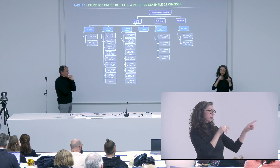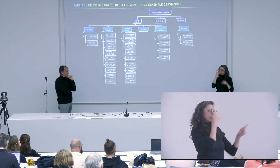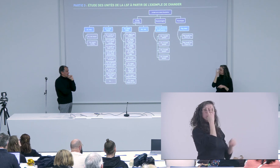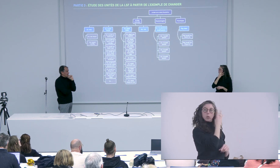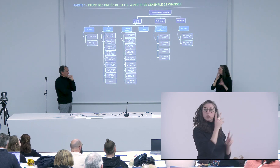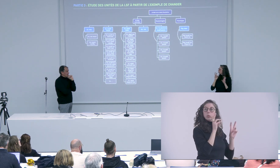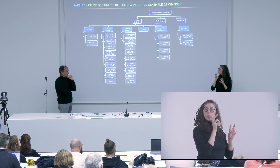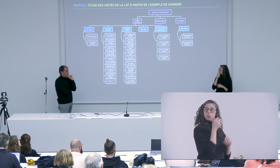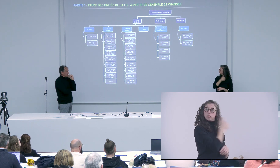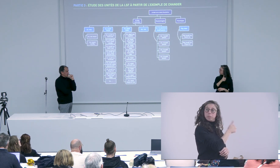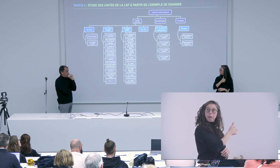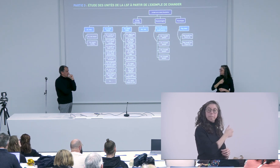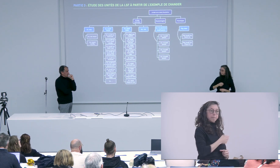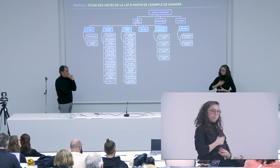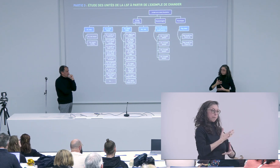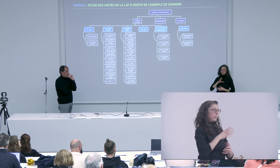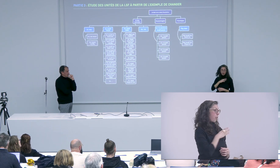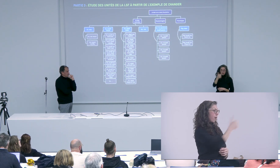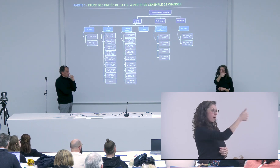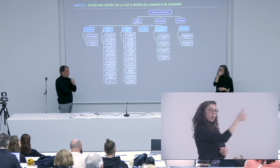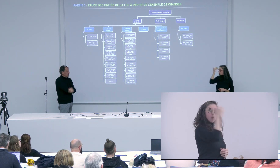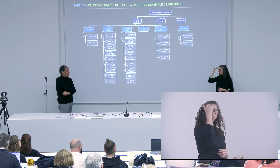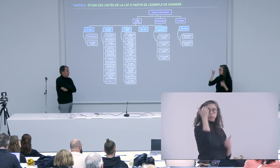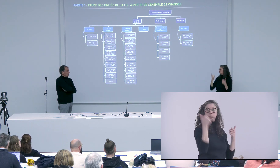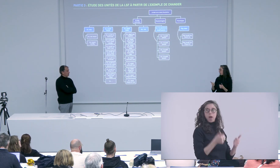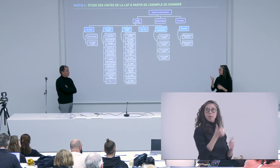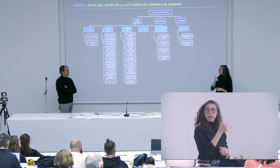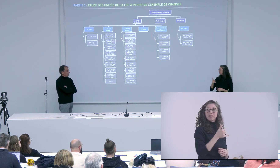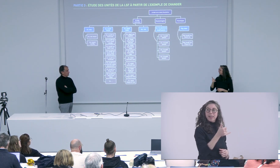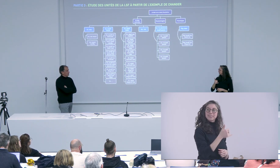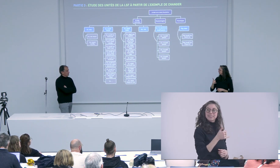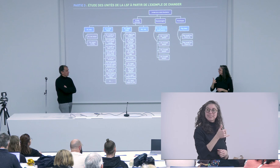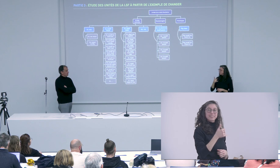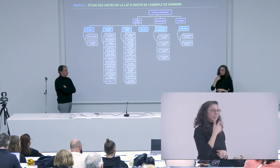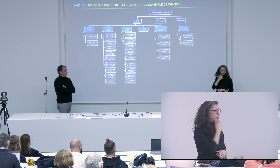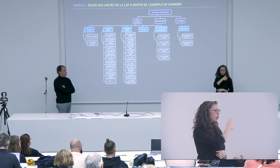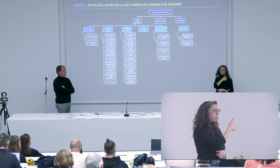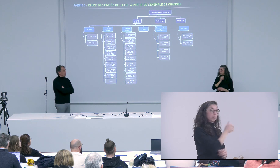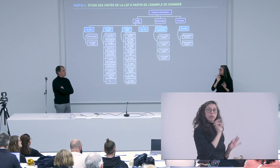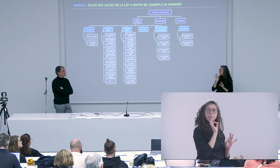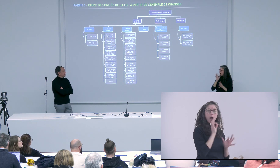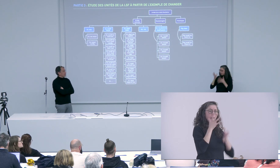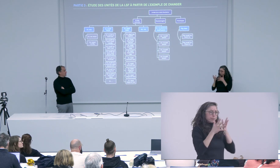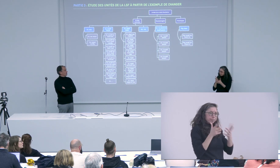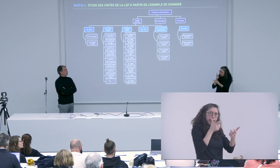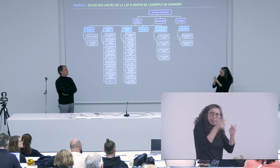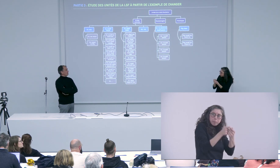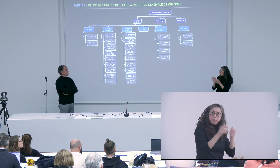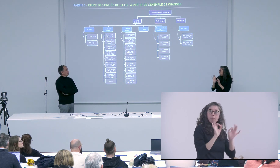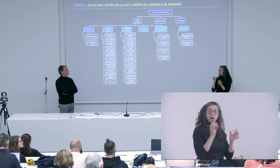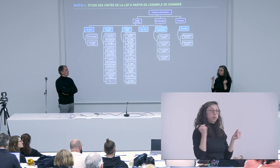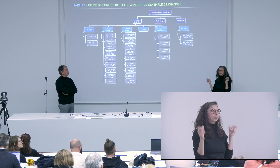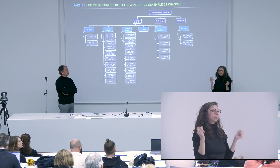effectivement ce qui m'a intéressé le plus c'est que Bruno Moncel connaissait bien Marie-Thérèse Lullier